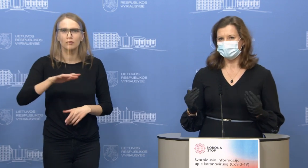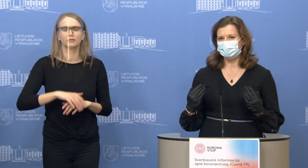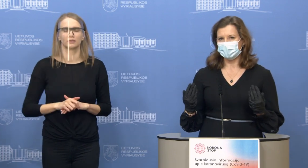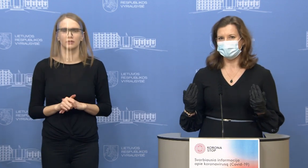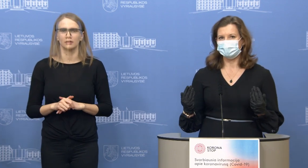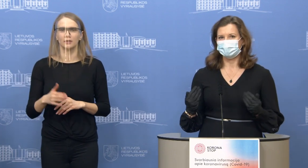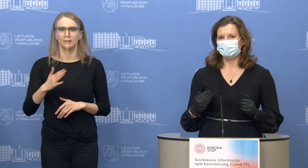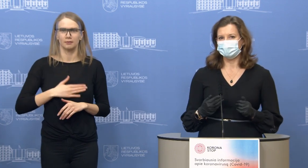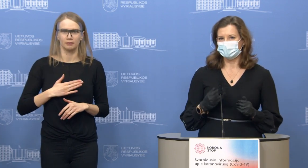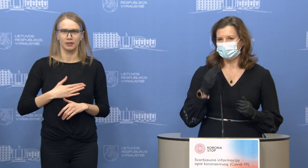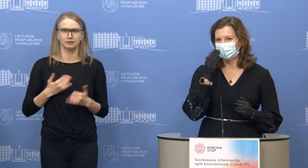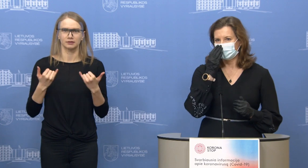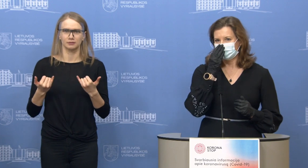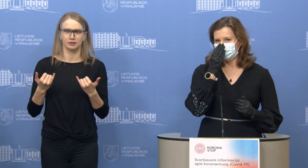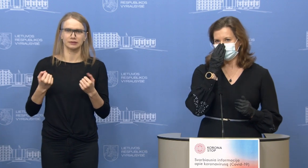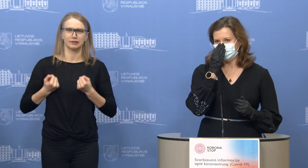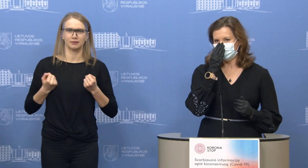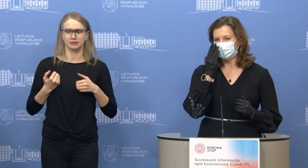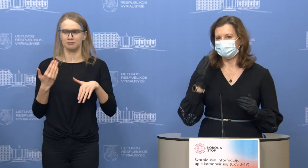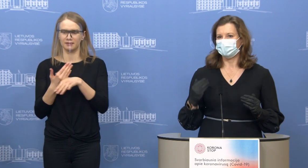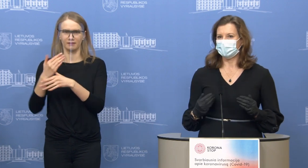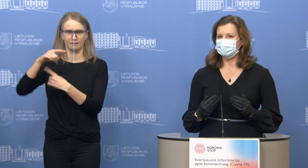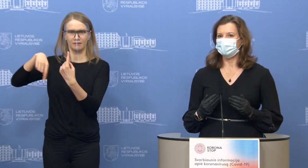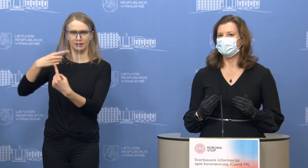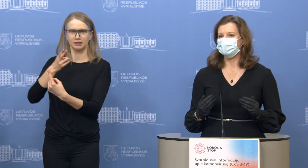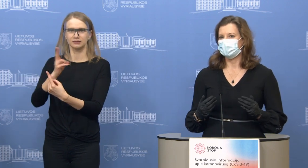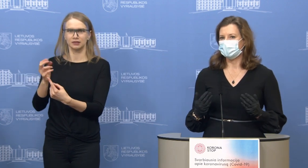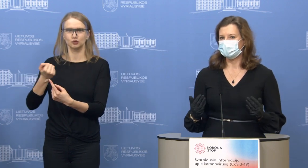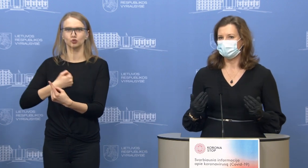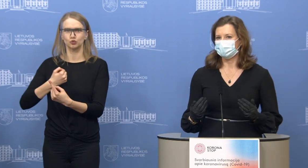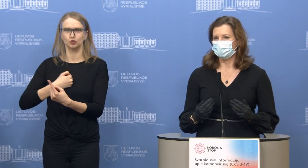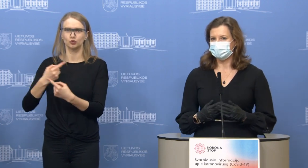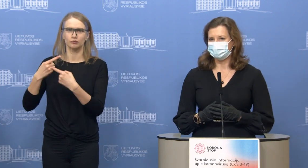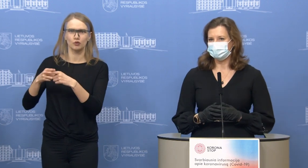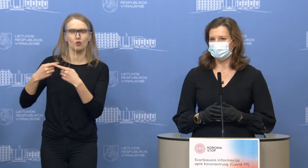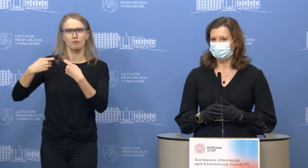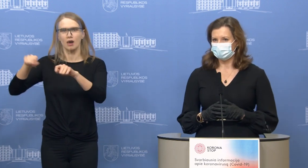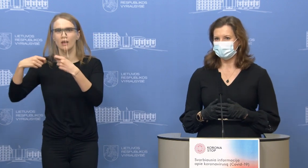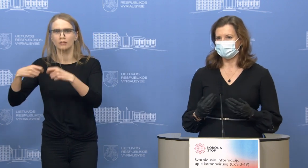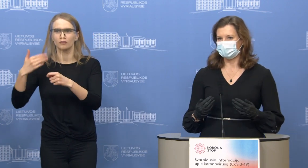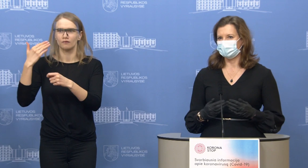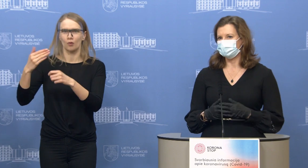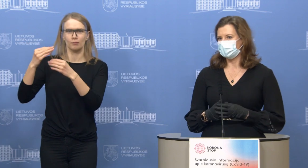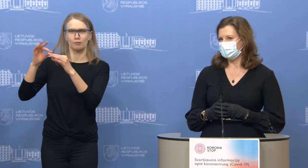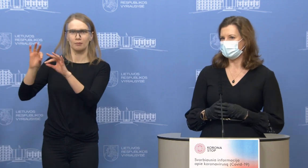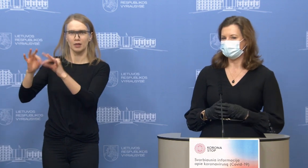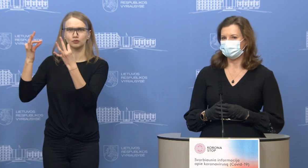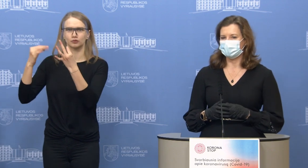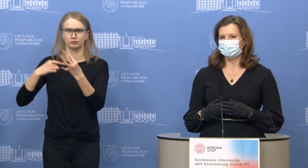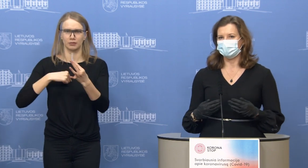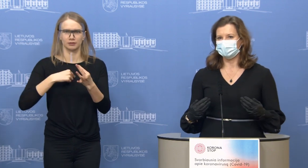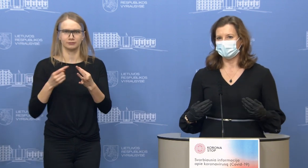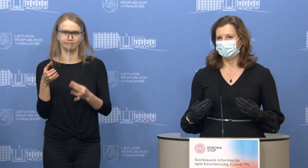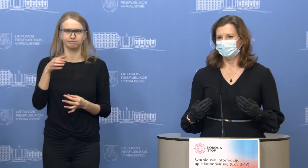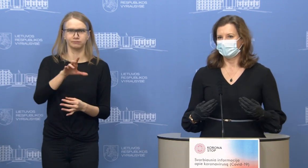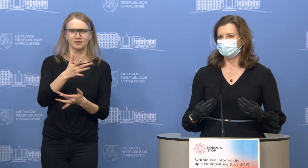žmonėms. Tai mes tiesiog viešiname tą informaciją, viešiname įmonių komercinius pasiūlymus. Ir labai džiaugiamės, kad jau